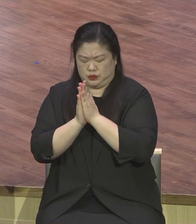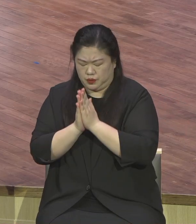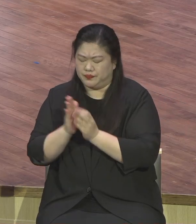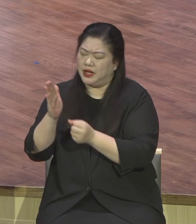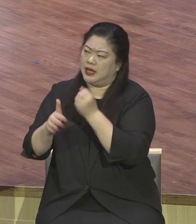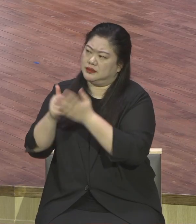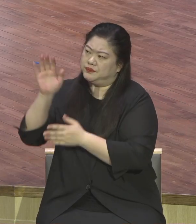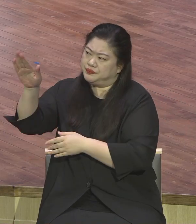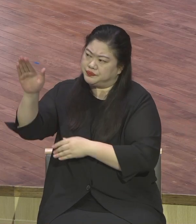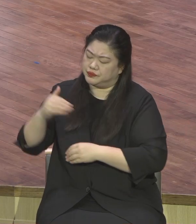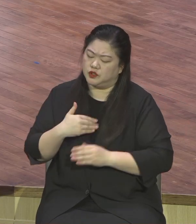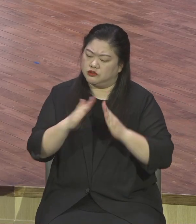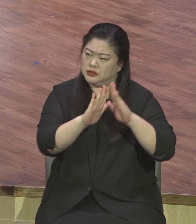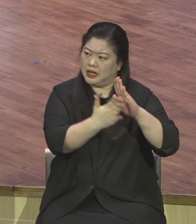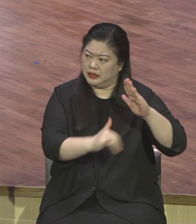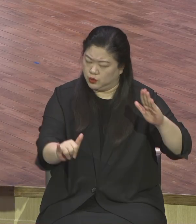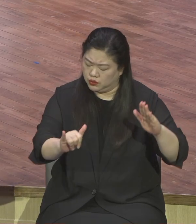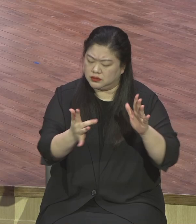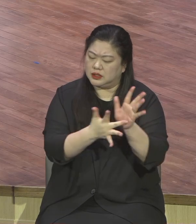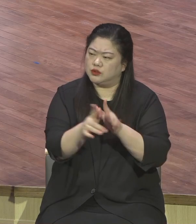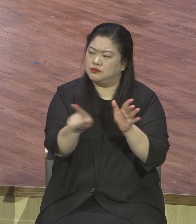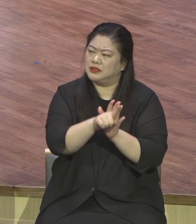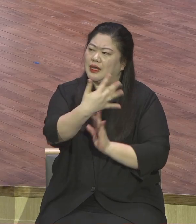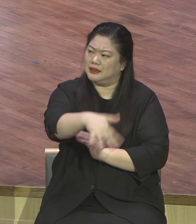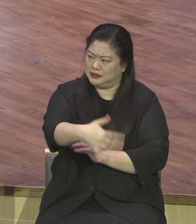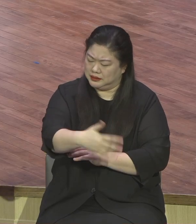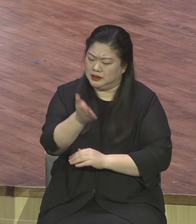하나님을 대지했던 모든 죄에서 용서하여 조하사사